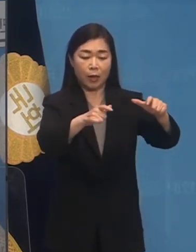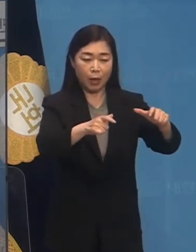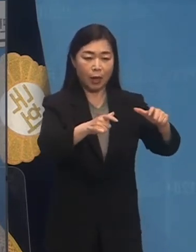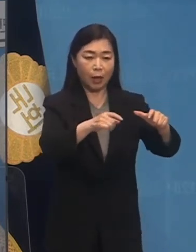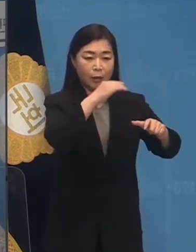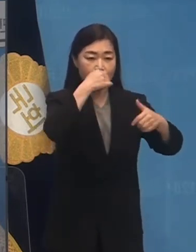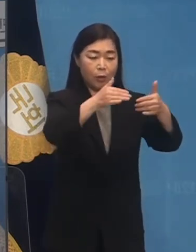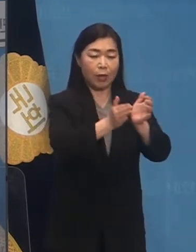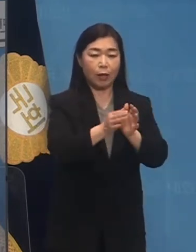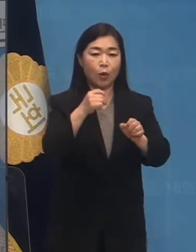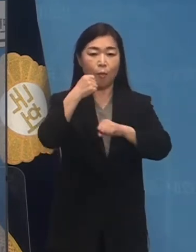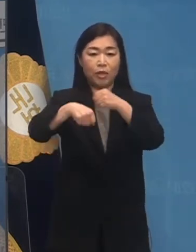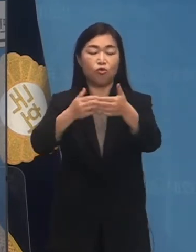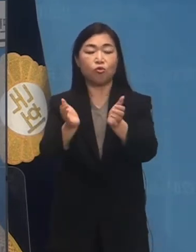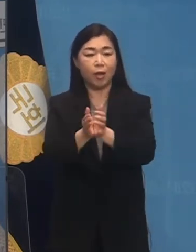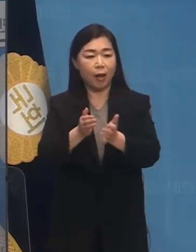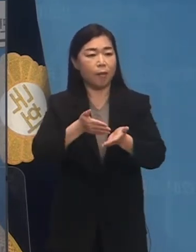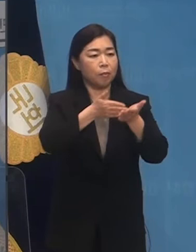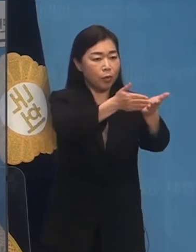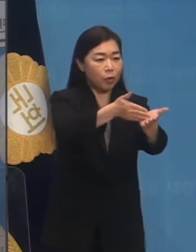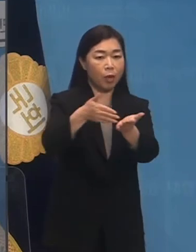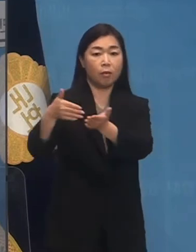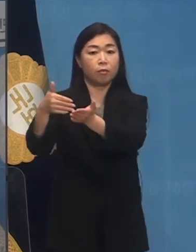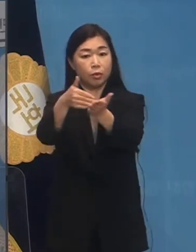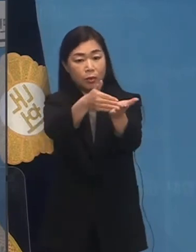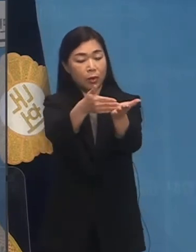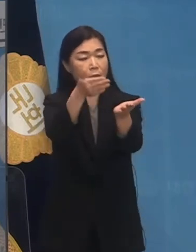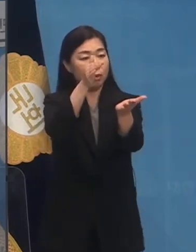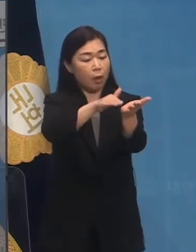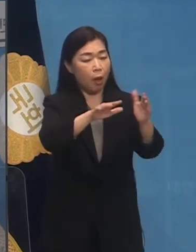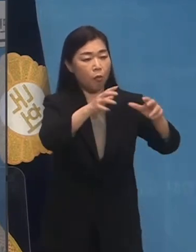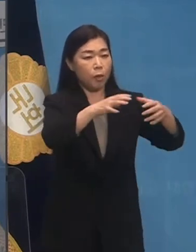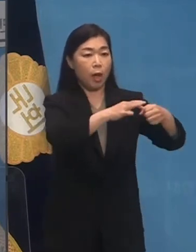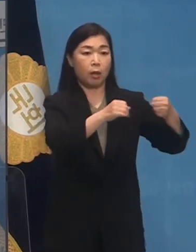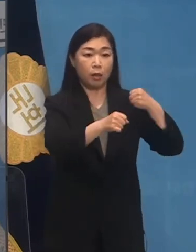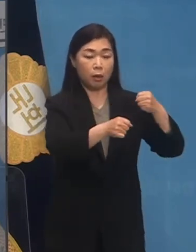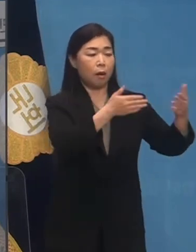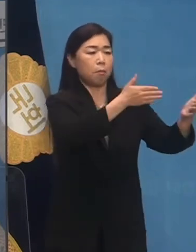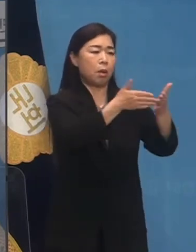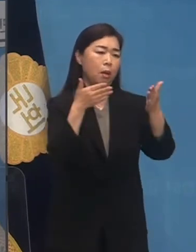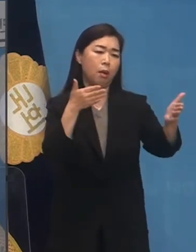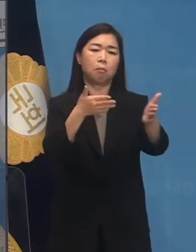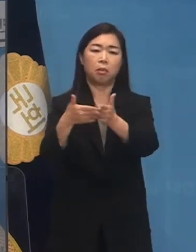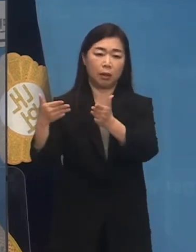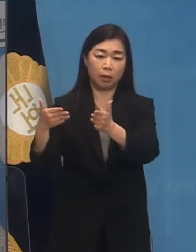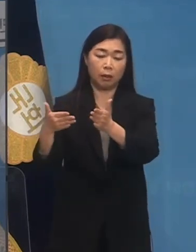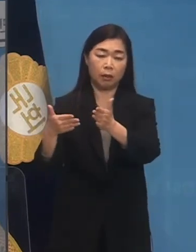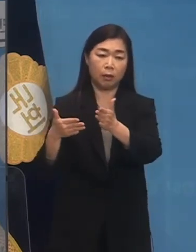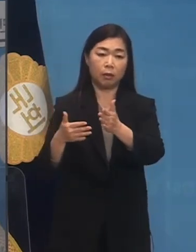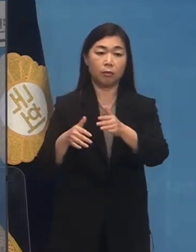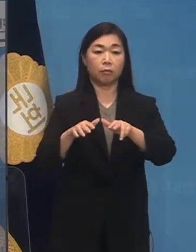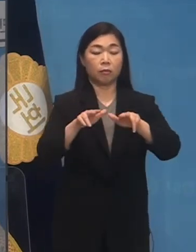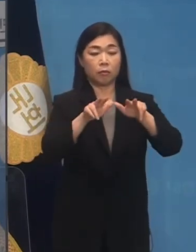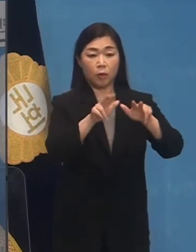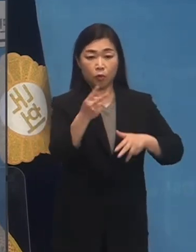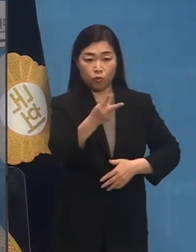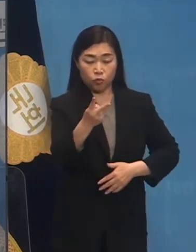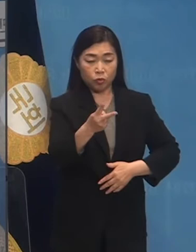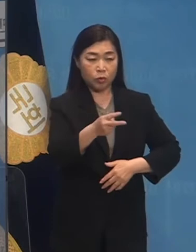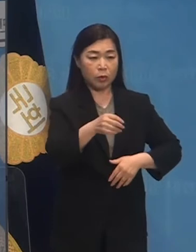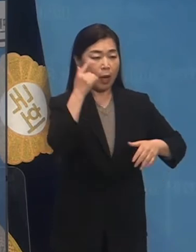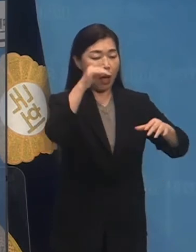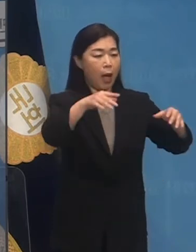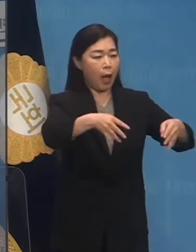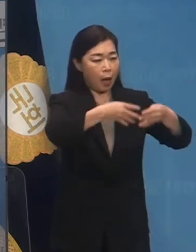요구를 국민의힘은 끝내 받아들이지 못했습니다. 양당 원내대표 간 합의사항이